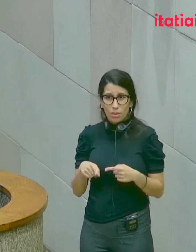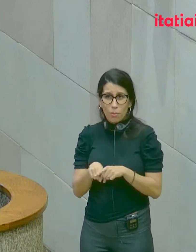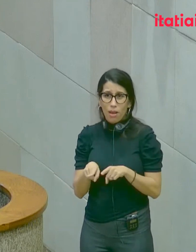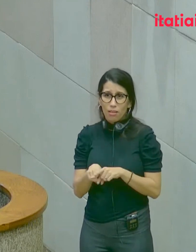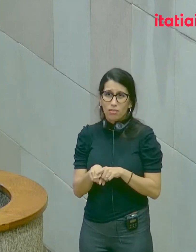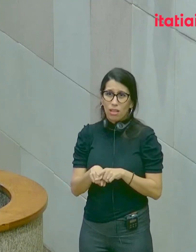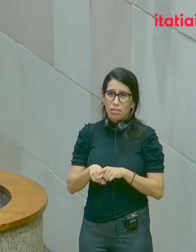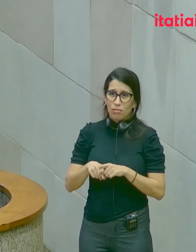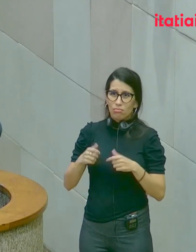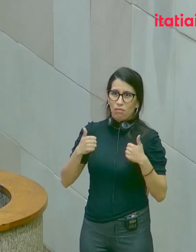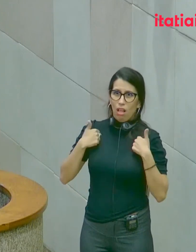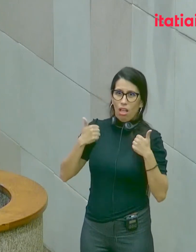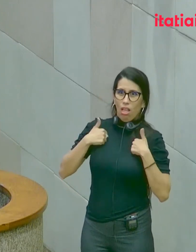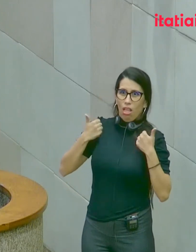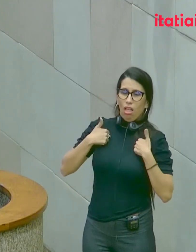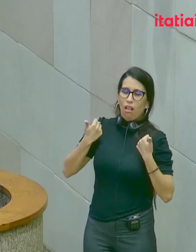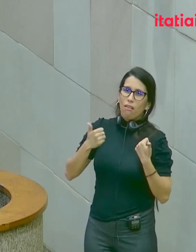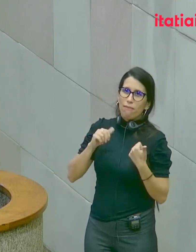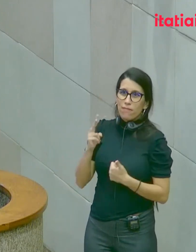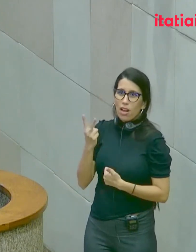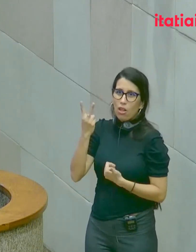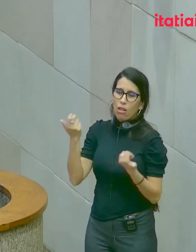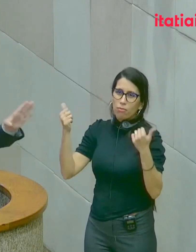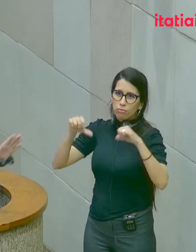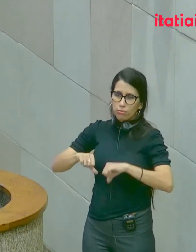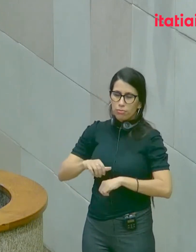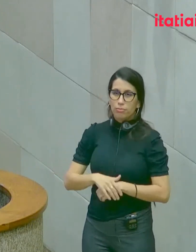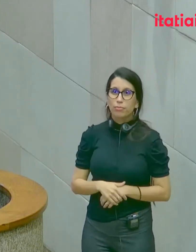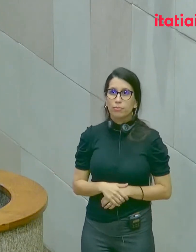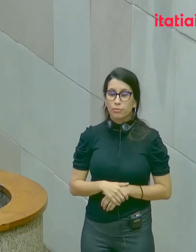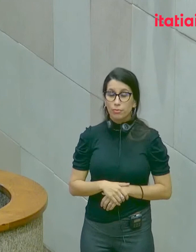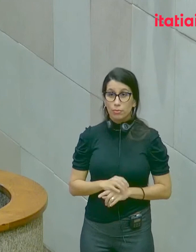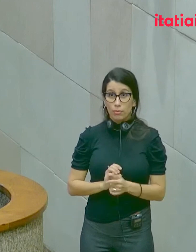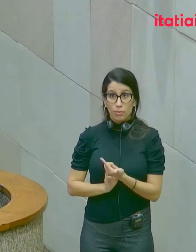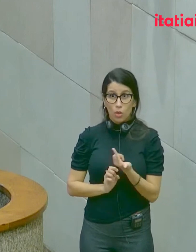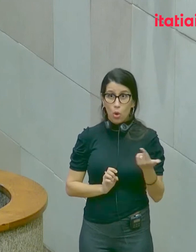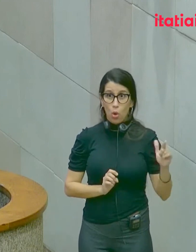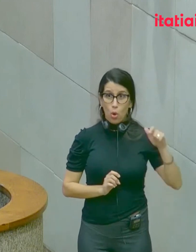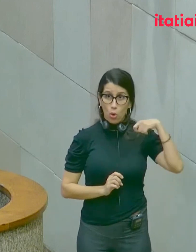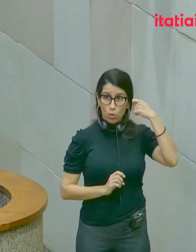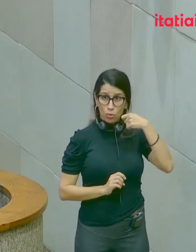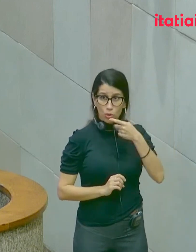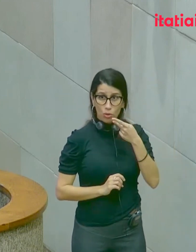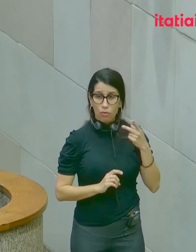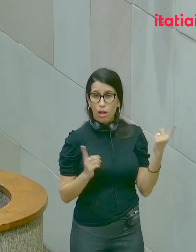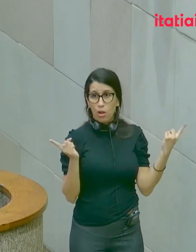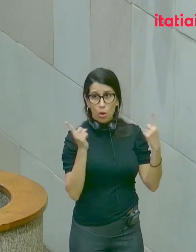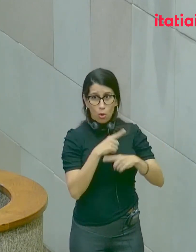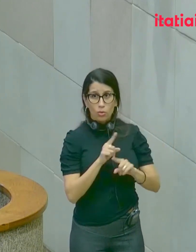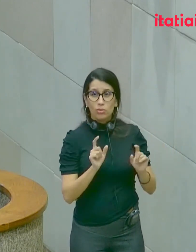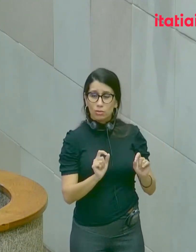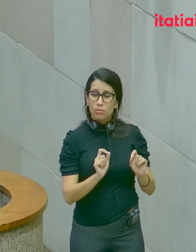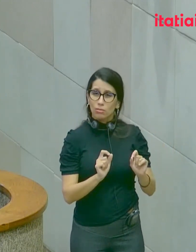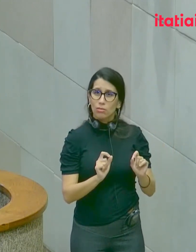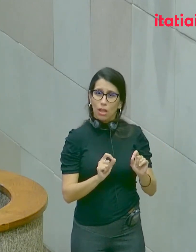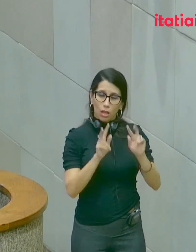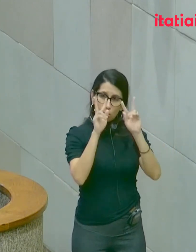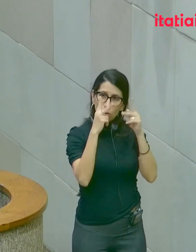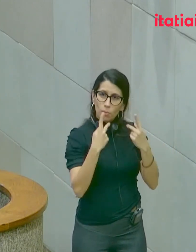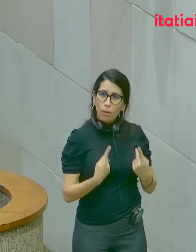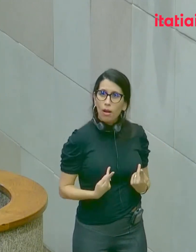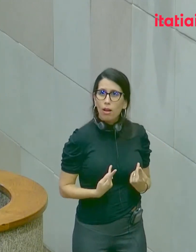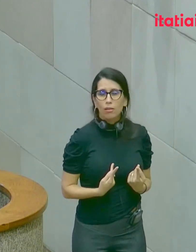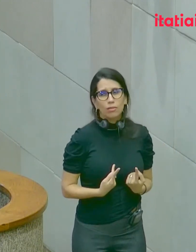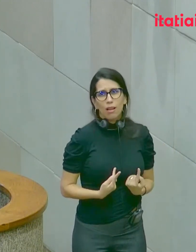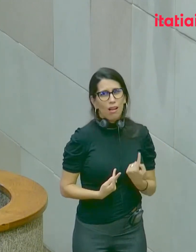Hobbes, por antinomia, diz exatamente o contrário. Os seres humanos não